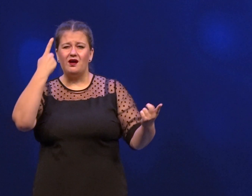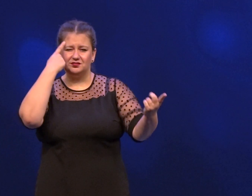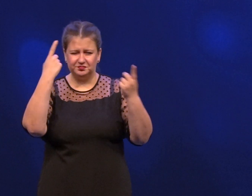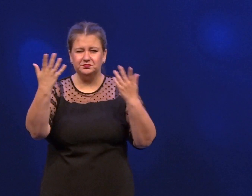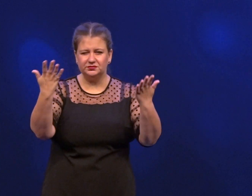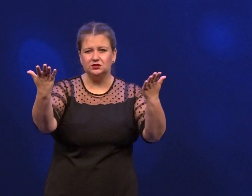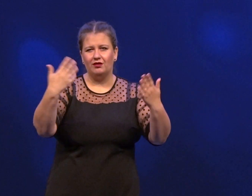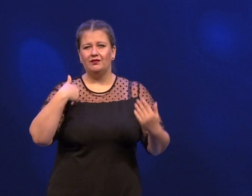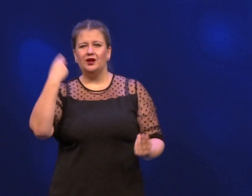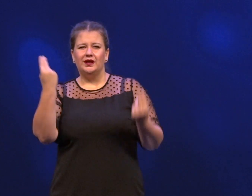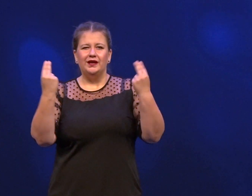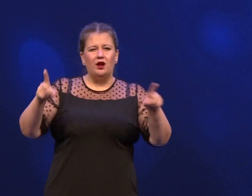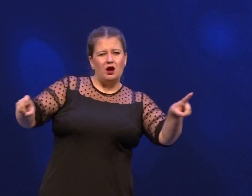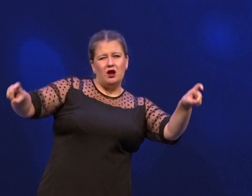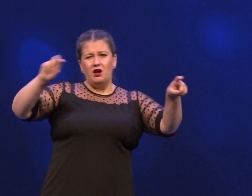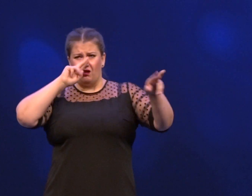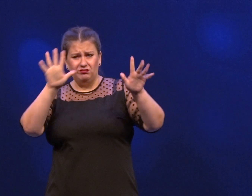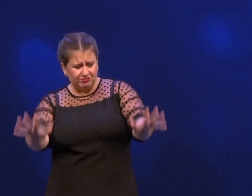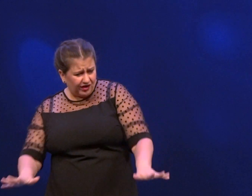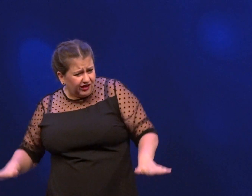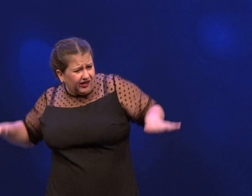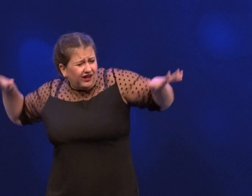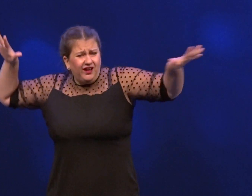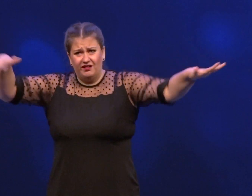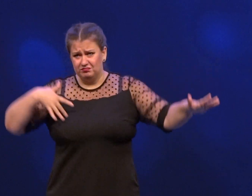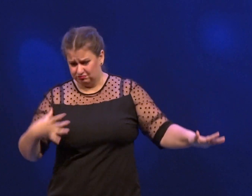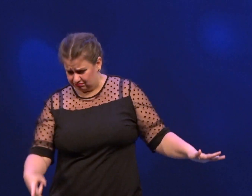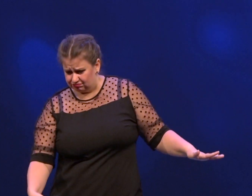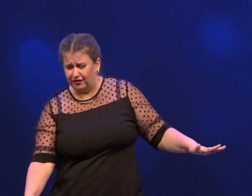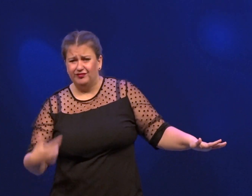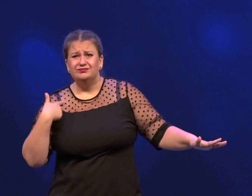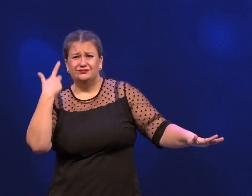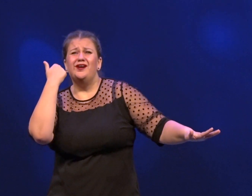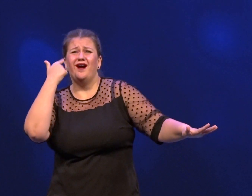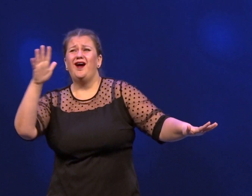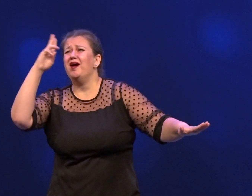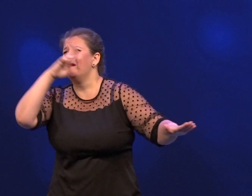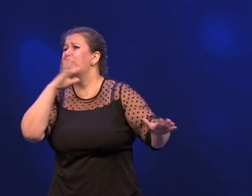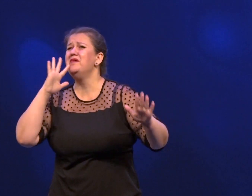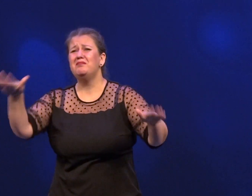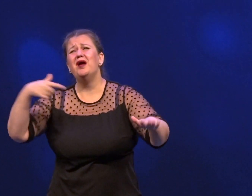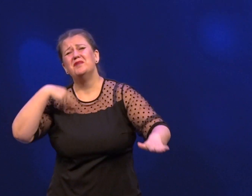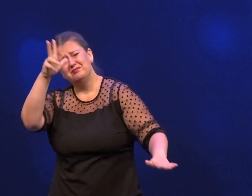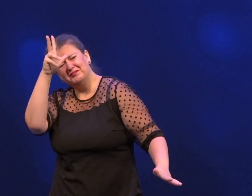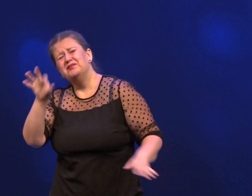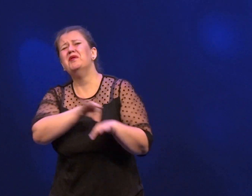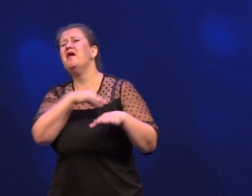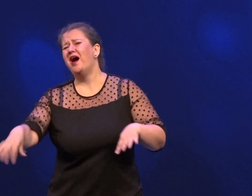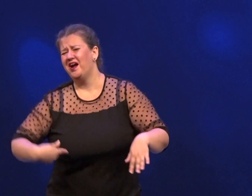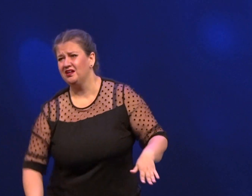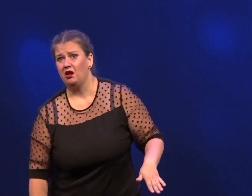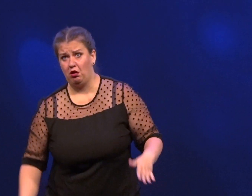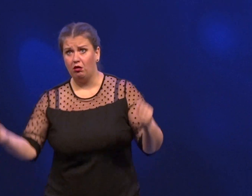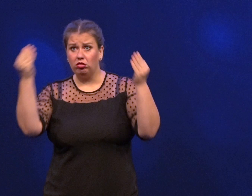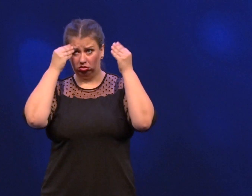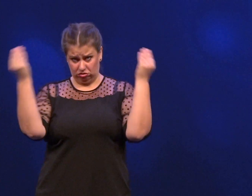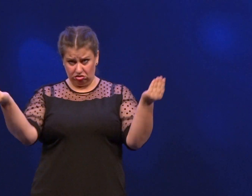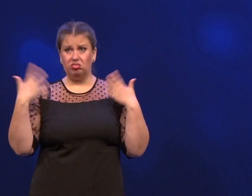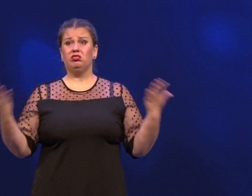ребенок, вы представляете. Я хочу, если я вдруг буду плакать, папа и мама, помогите